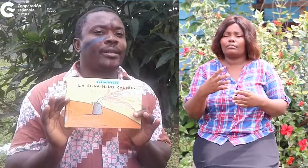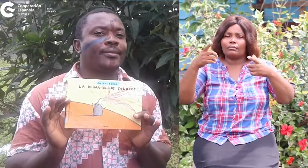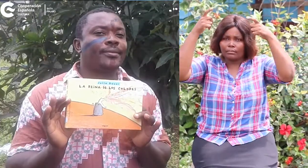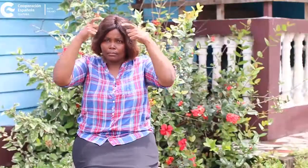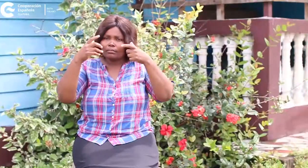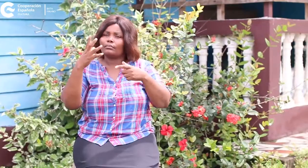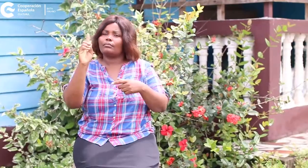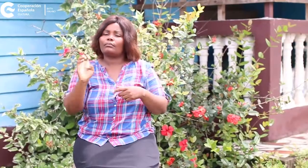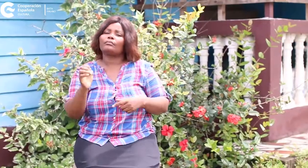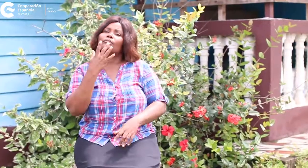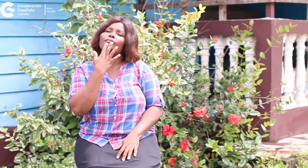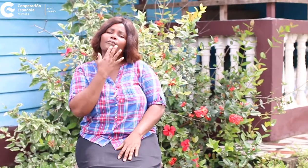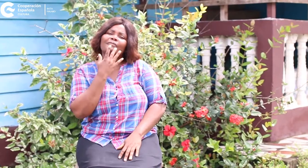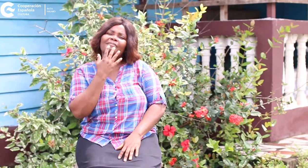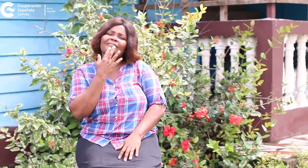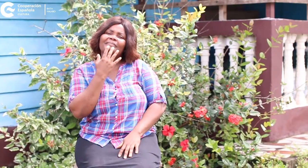los colores.